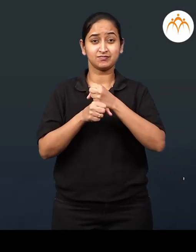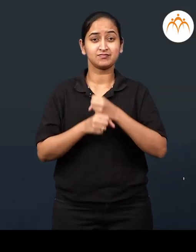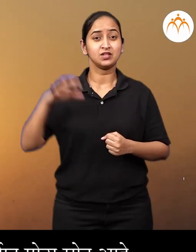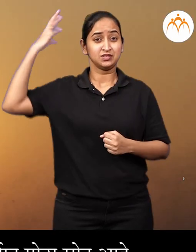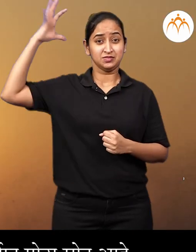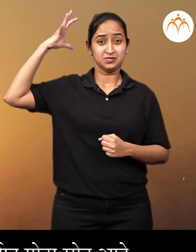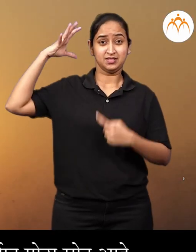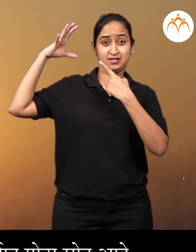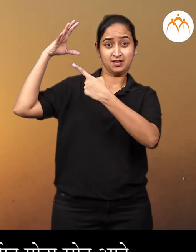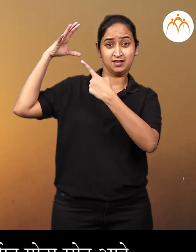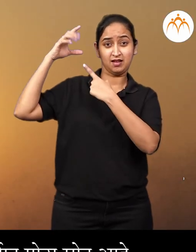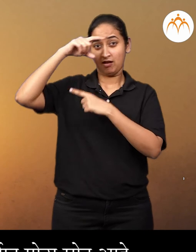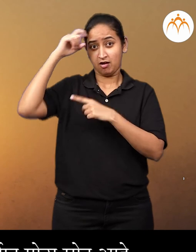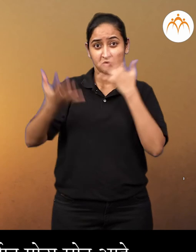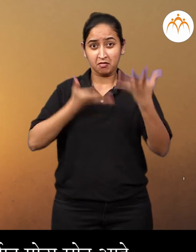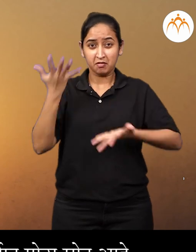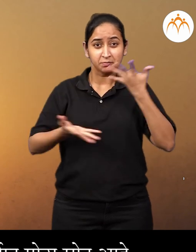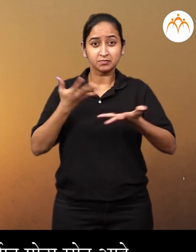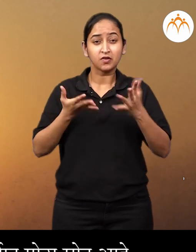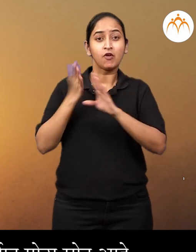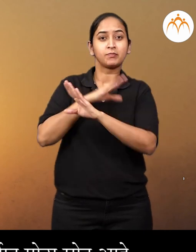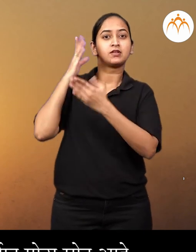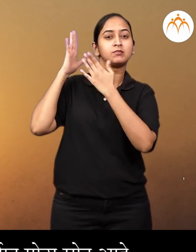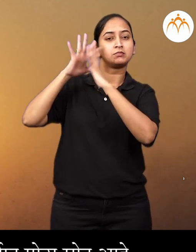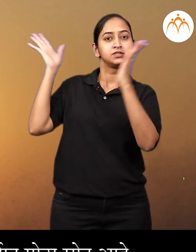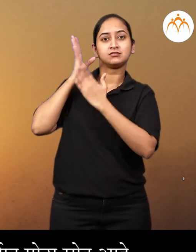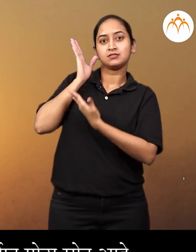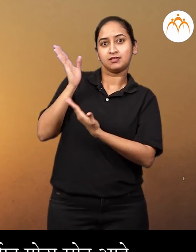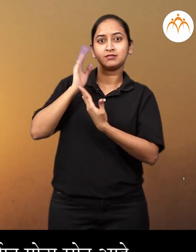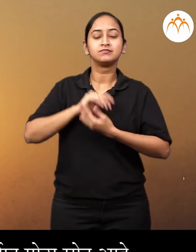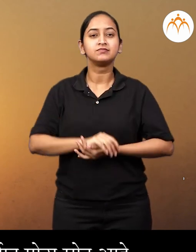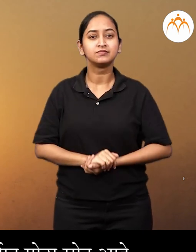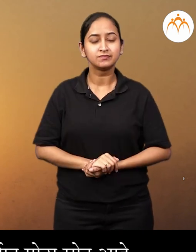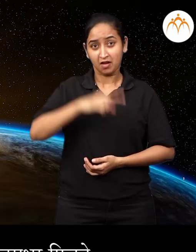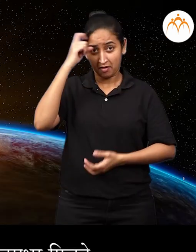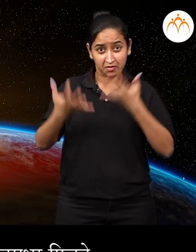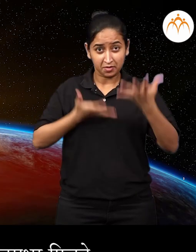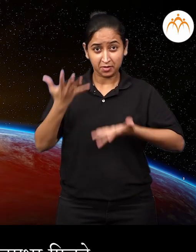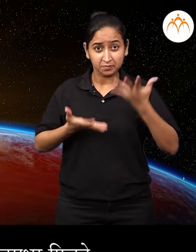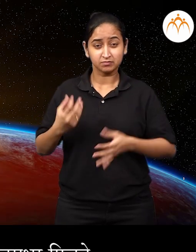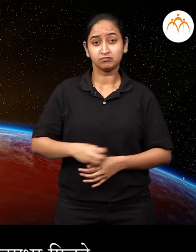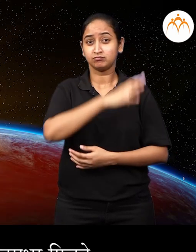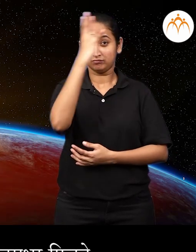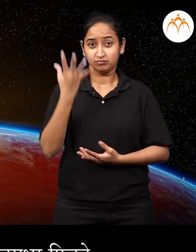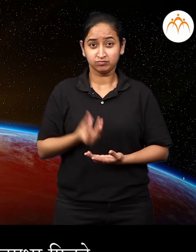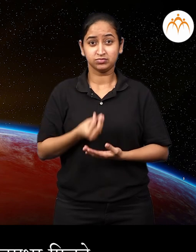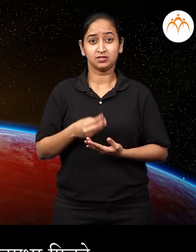सूरिय हा उष्णता मिलवनेचा सरवात मोठा सरोता है ही उष्णता अपल्याला दिवस भर मेलते,